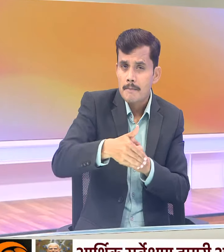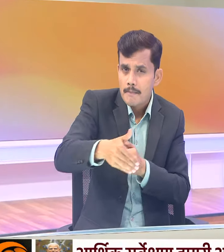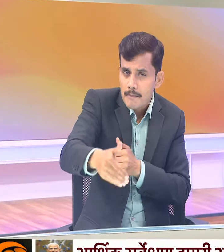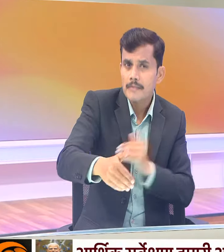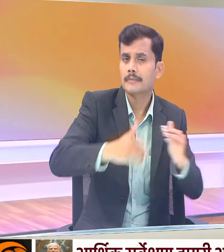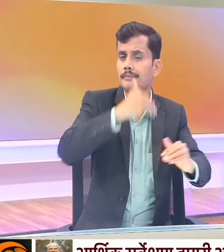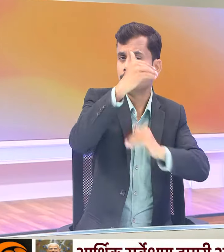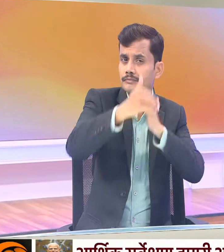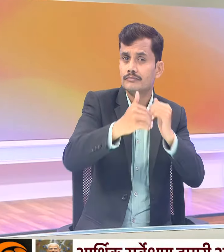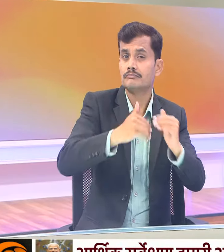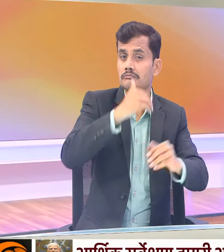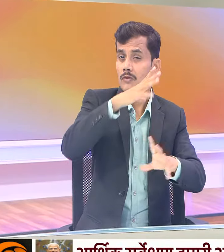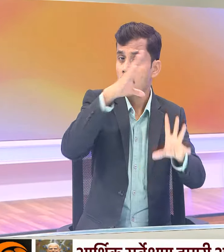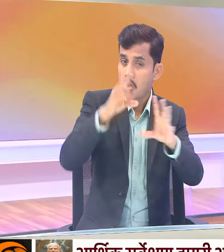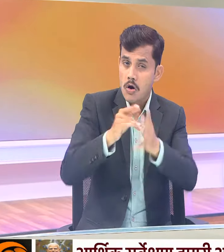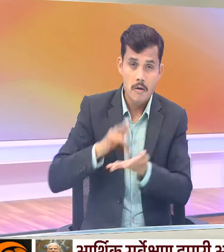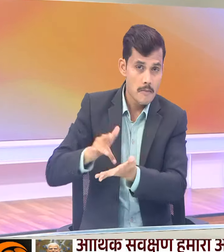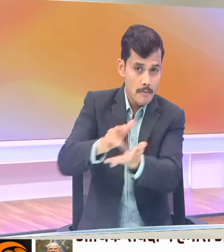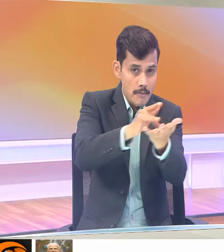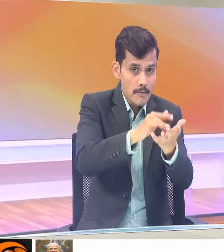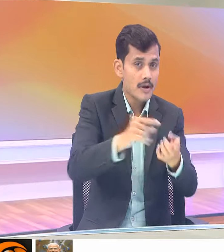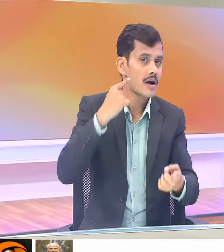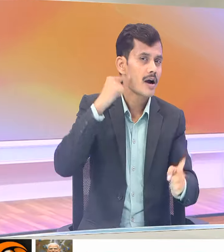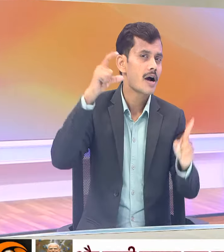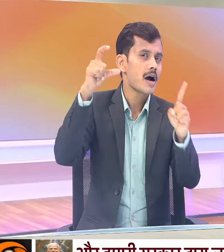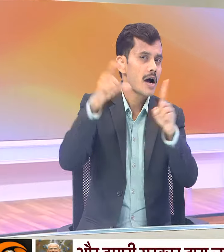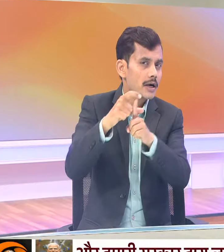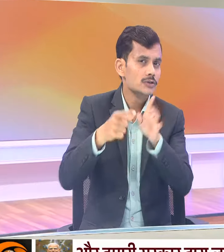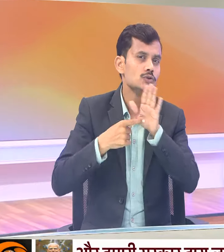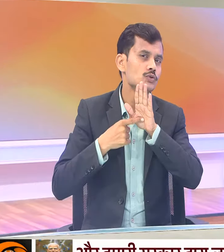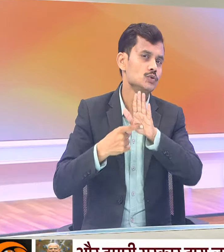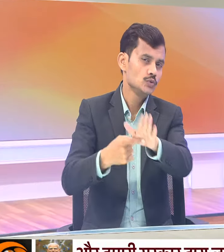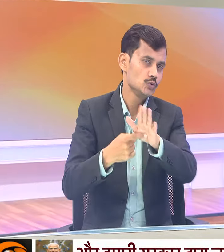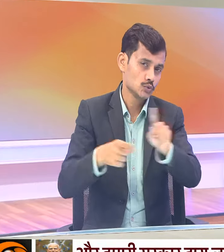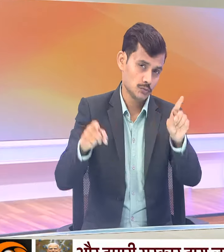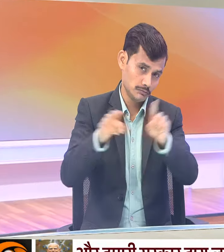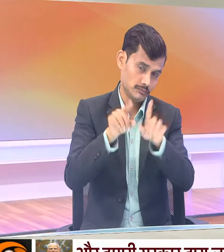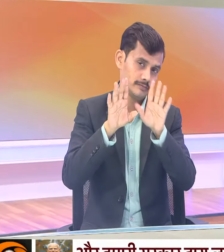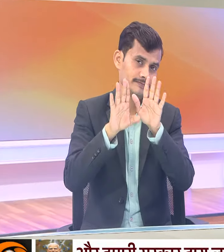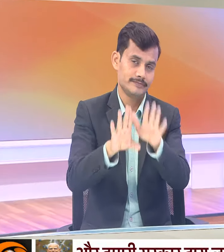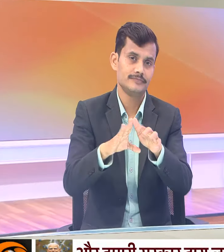अभी विकास और प्रगती के ख्षित्रों की भी पहचान करता है